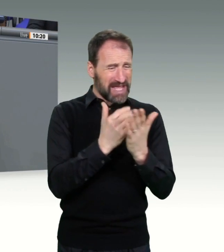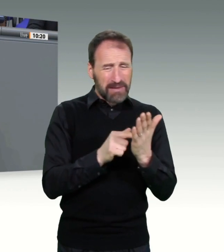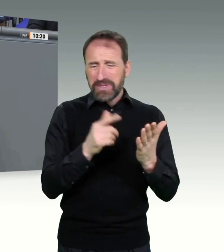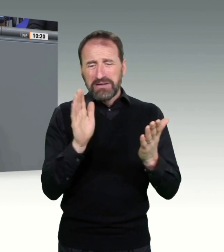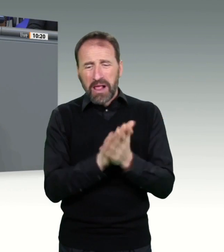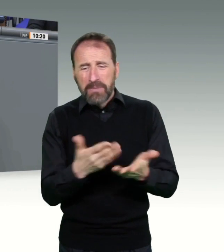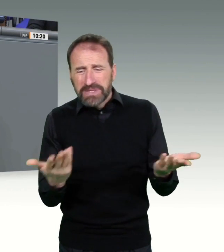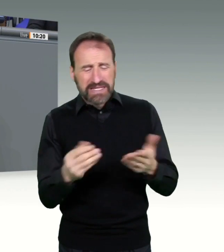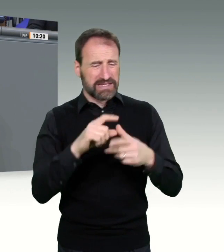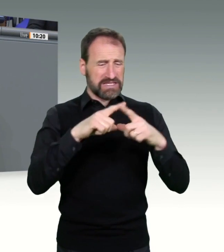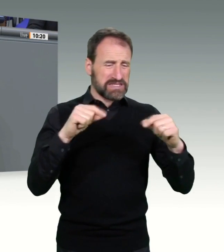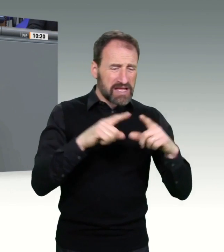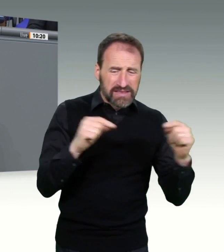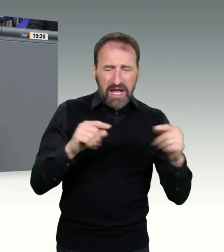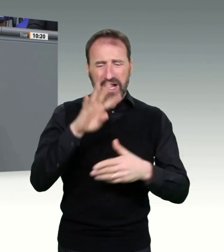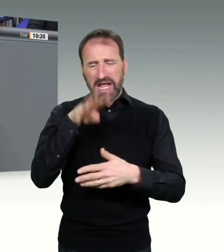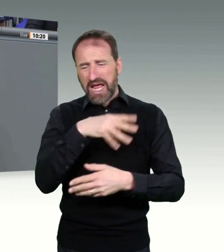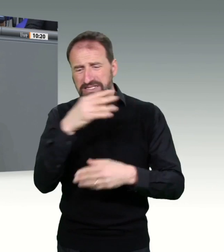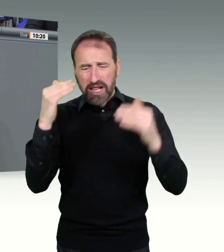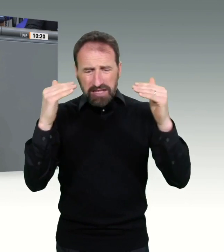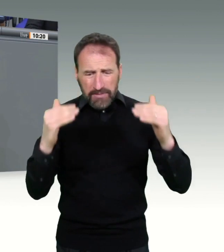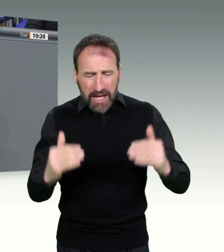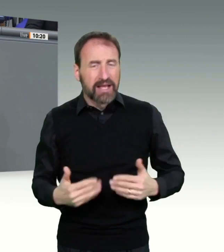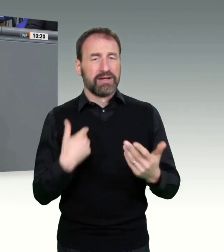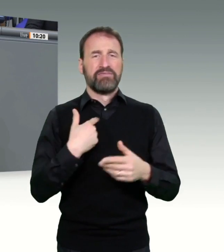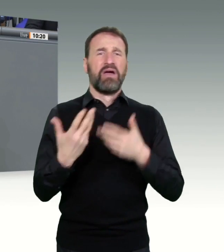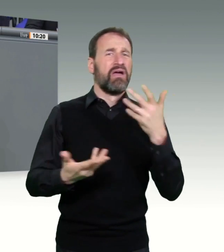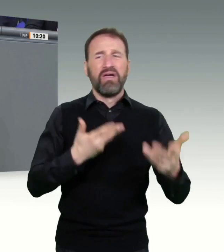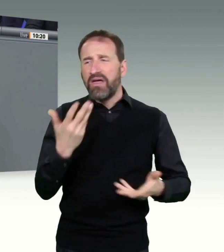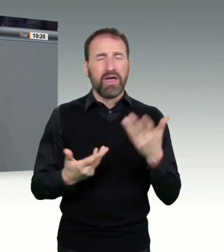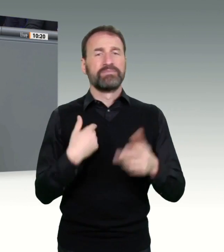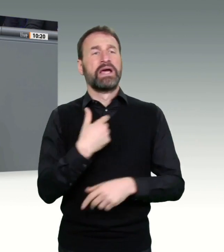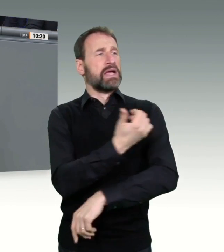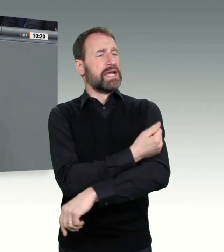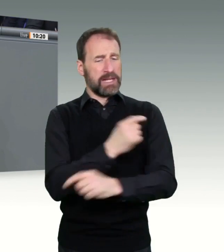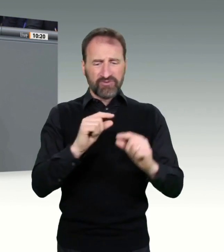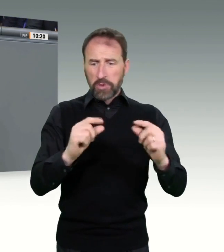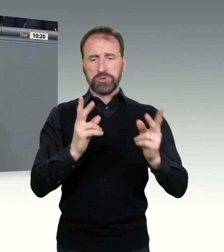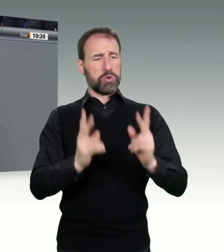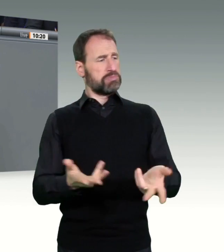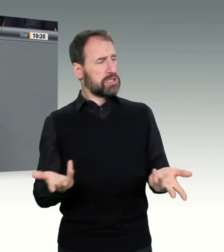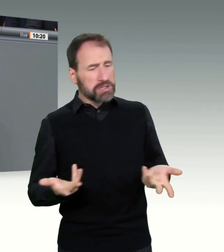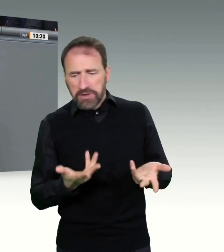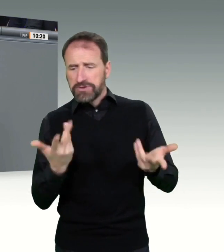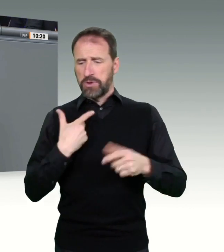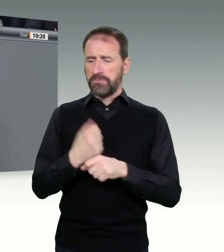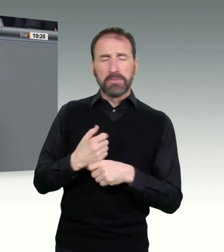schlagen uns mit übrig gebliebenen Impfdosen, mit unprofessionellen Impfterminmanagement, mit ungenutzten